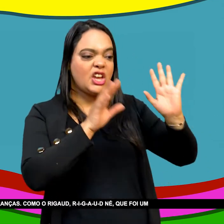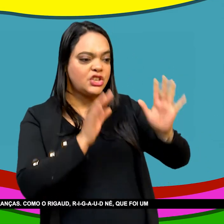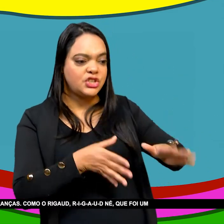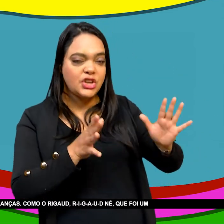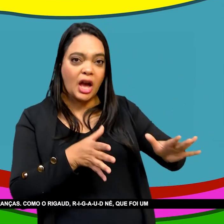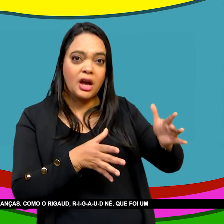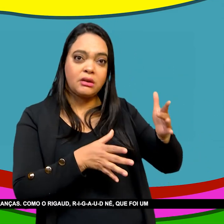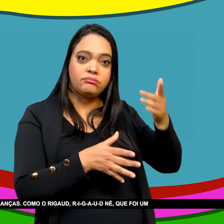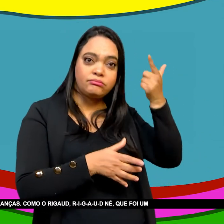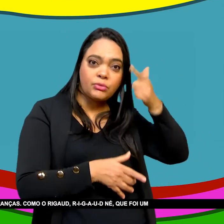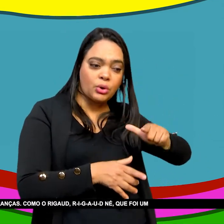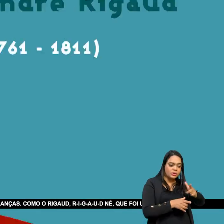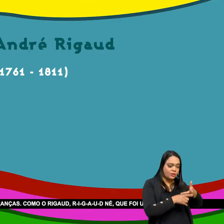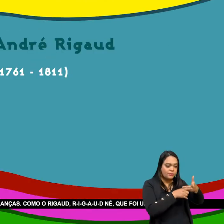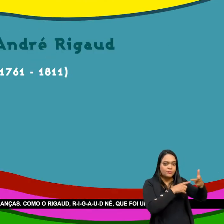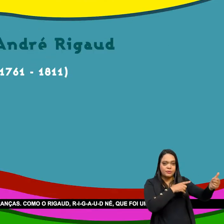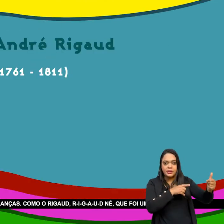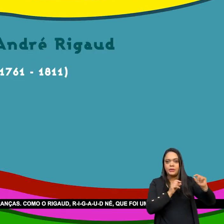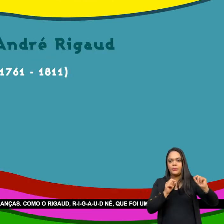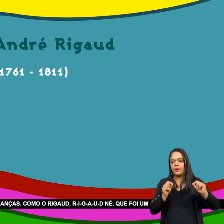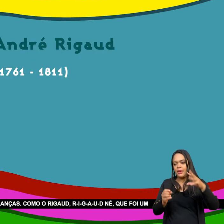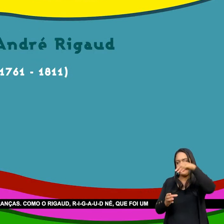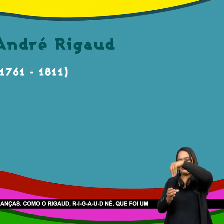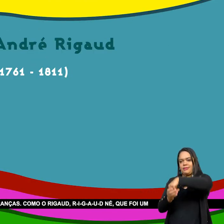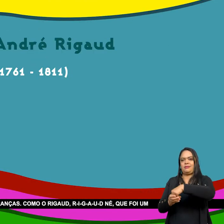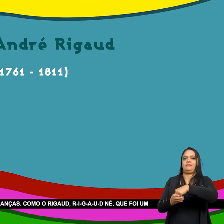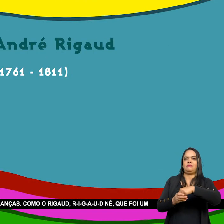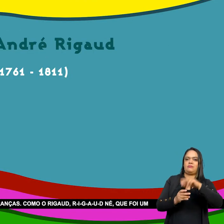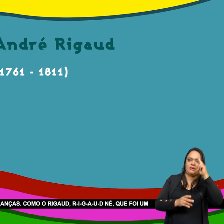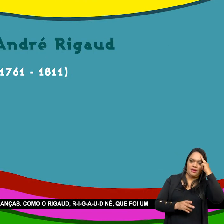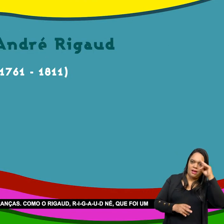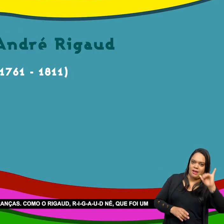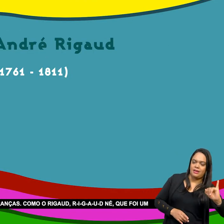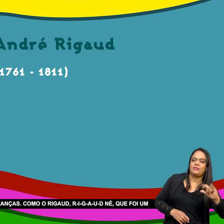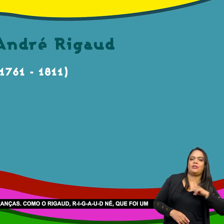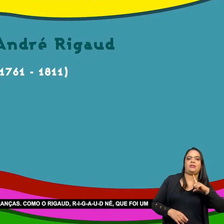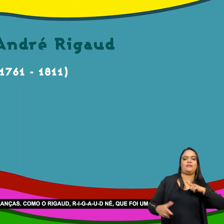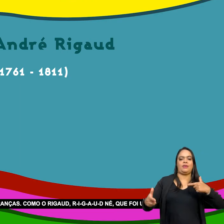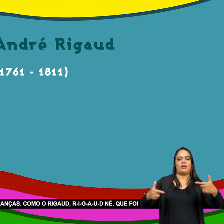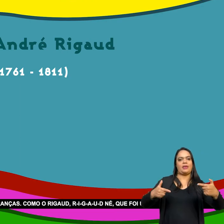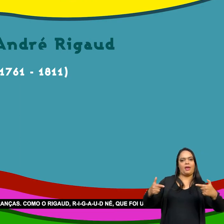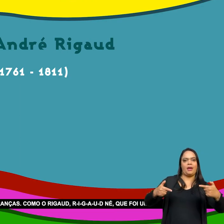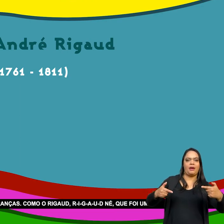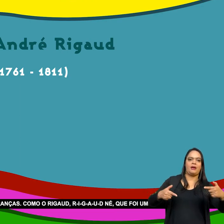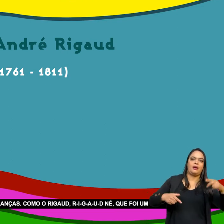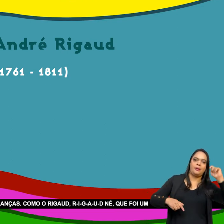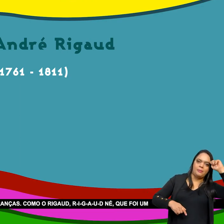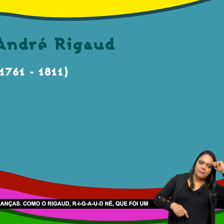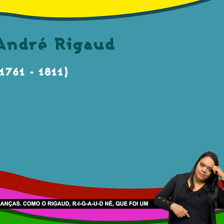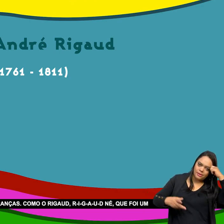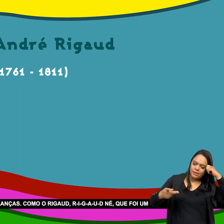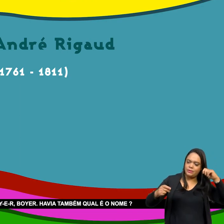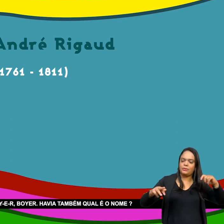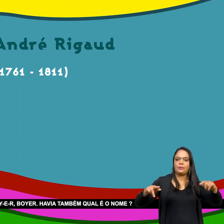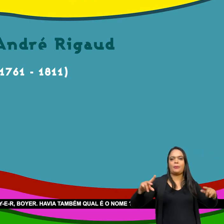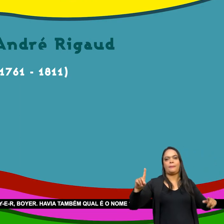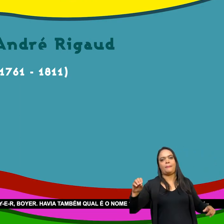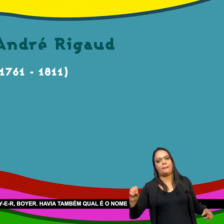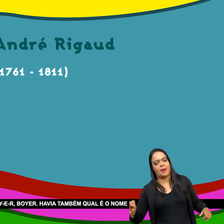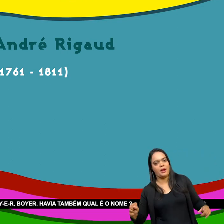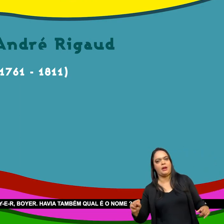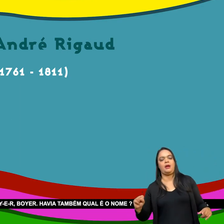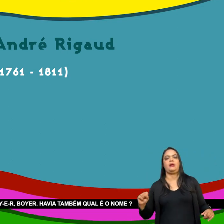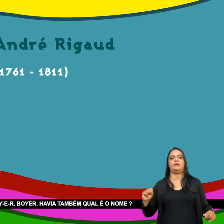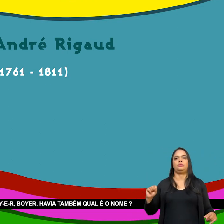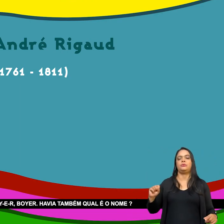Como lideranças Como o Rigor R-I-G-A-U-D Que foi um chefe